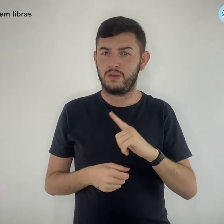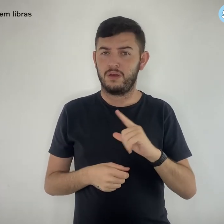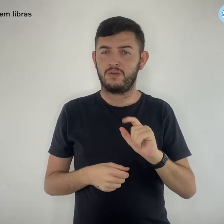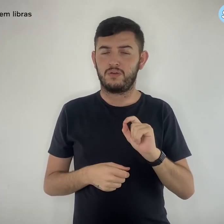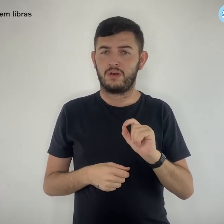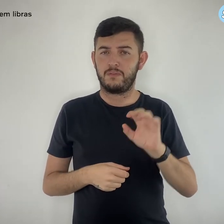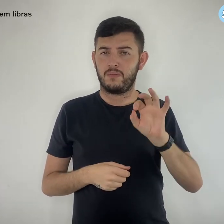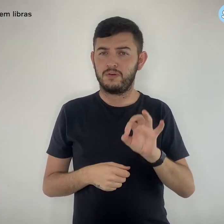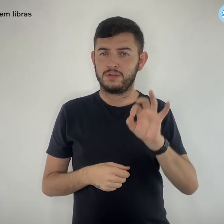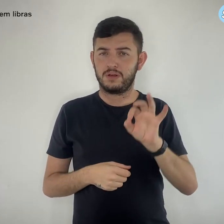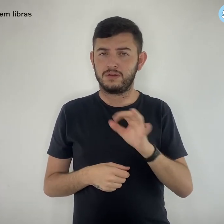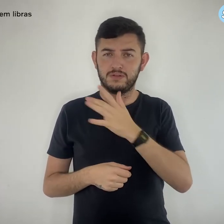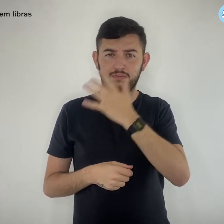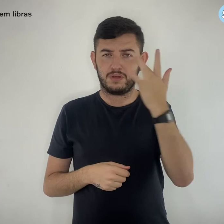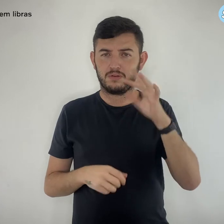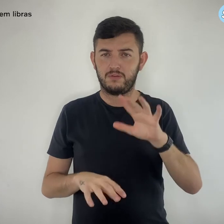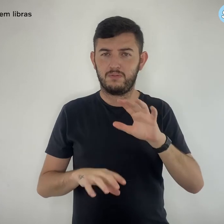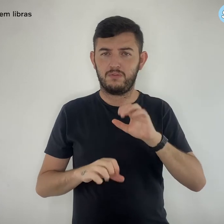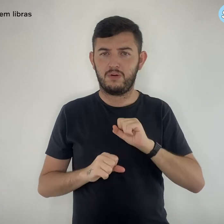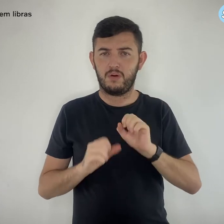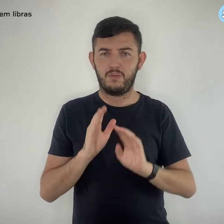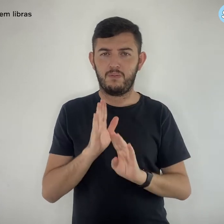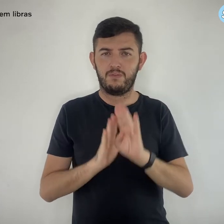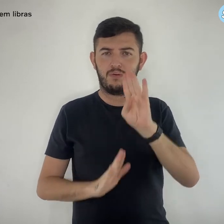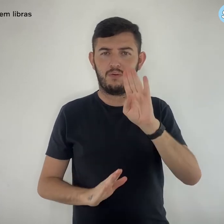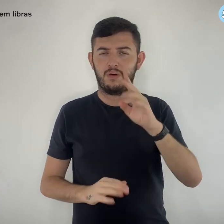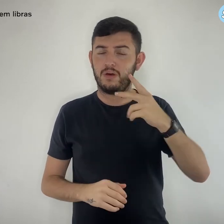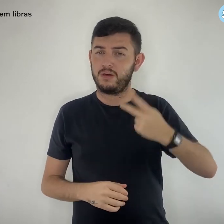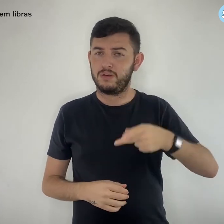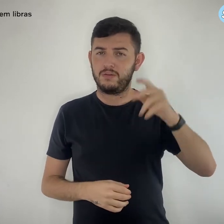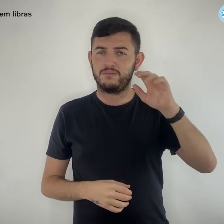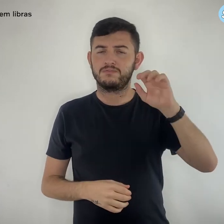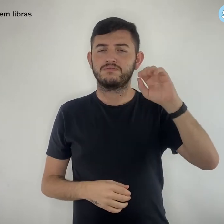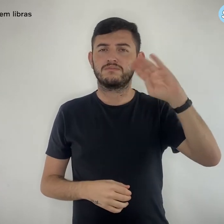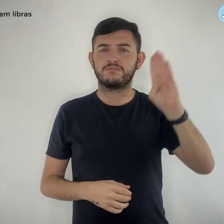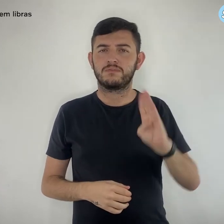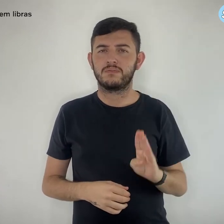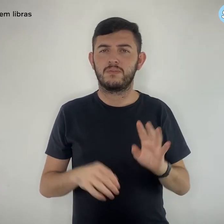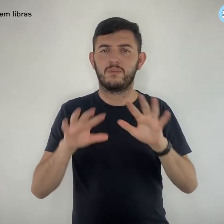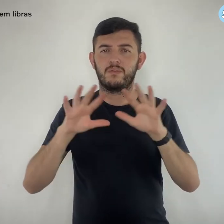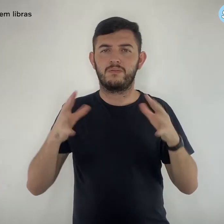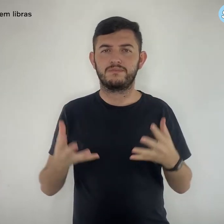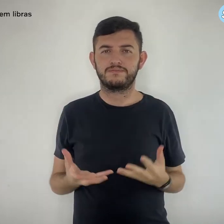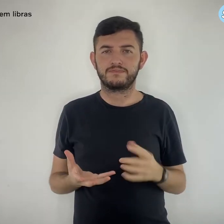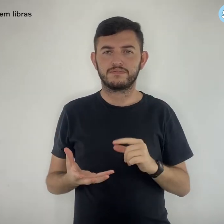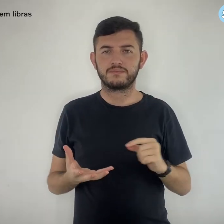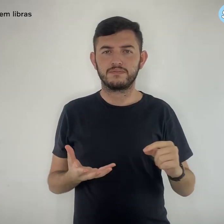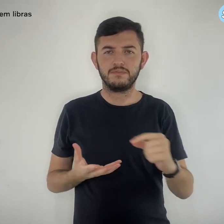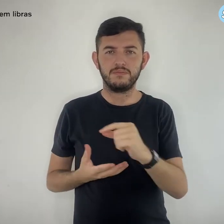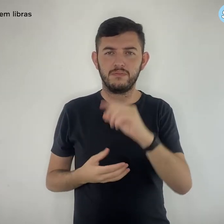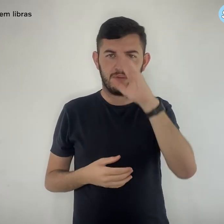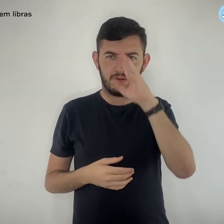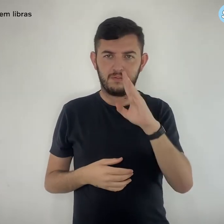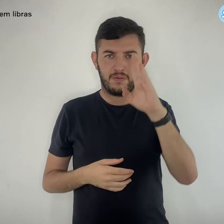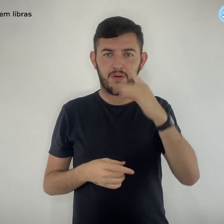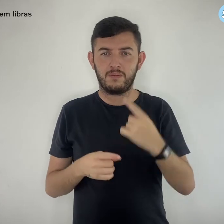alarmante no número de infectados no Brasil e no mundo, motivado principalmente pela